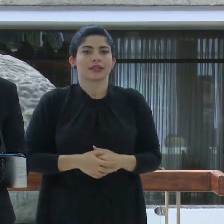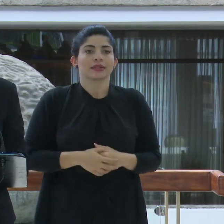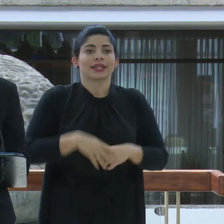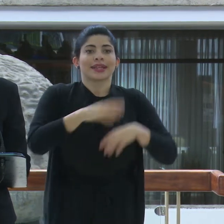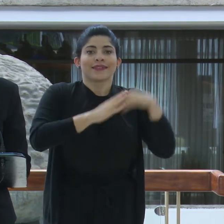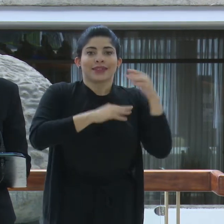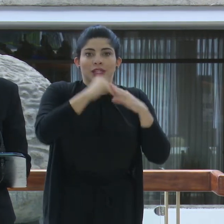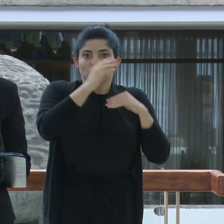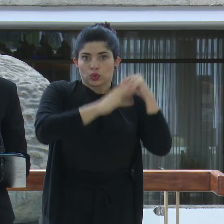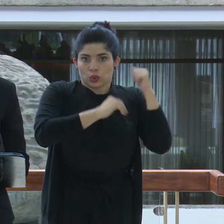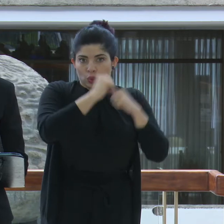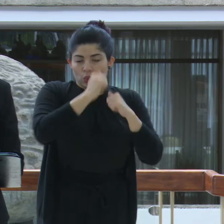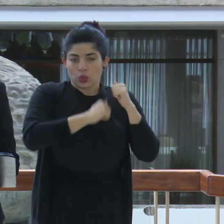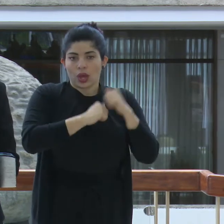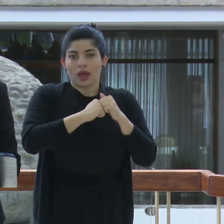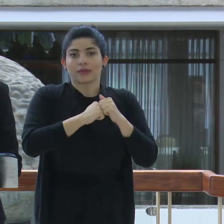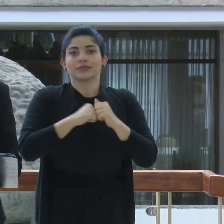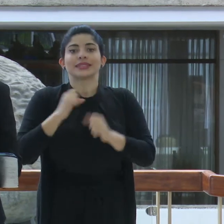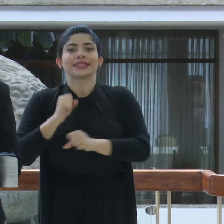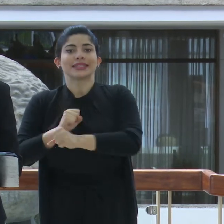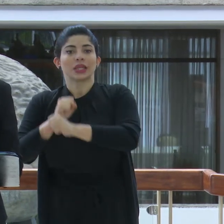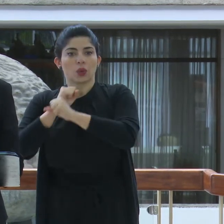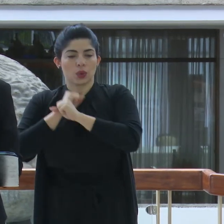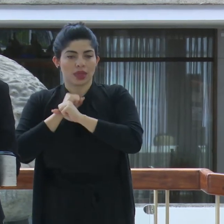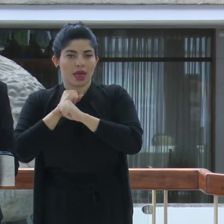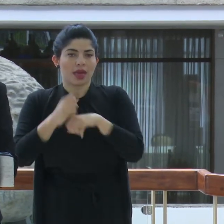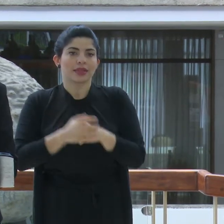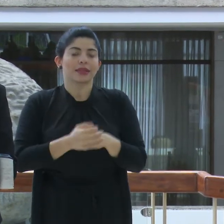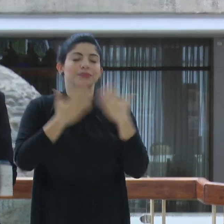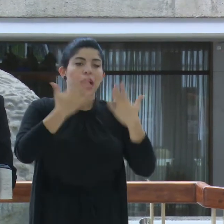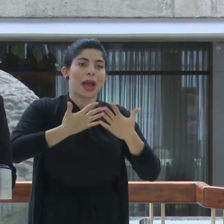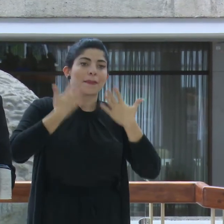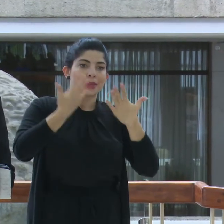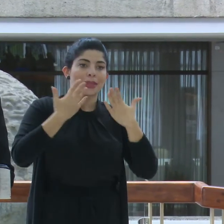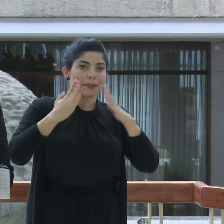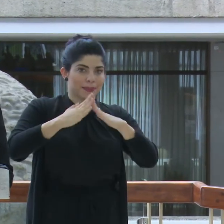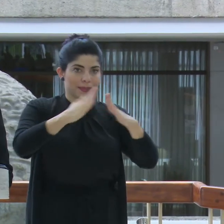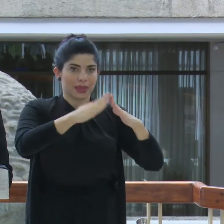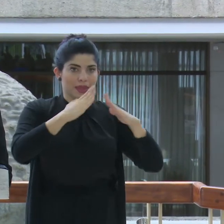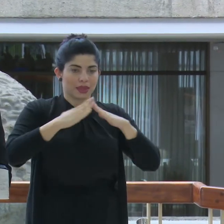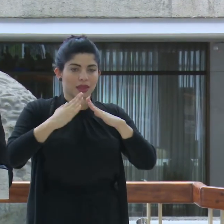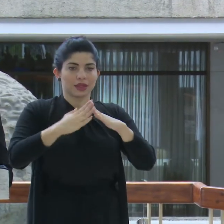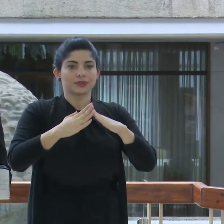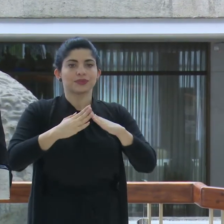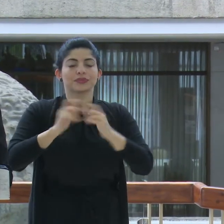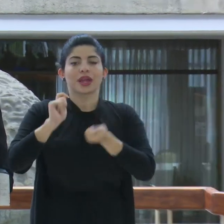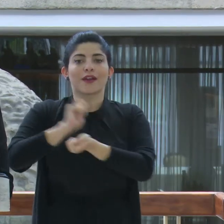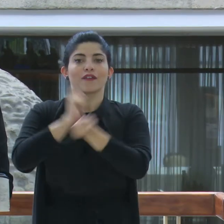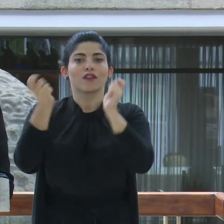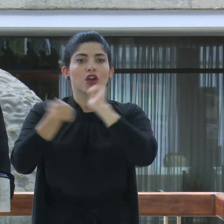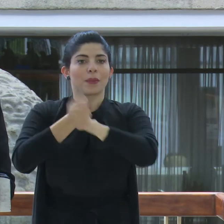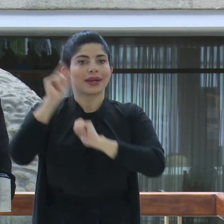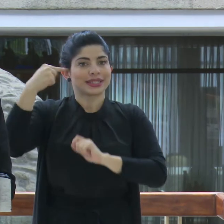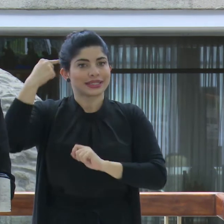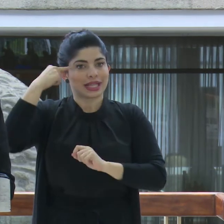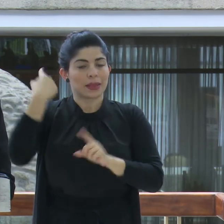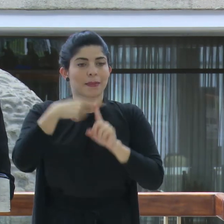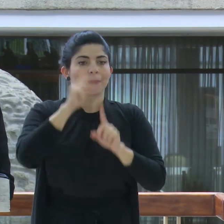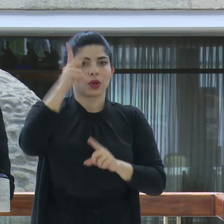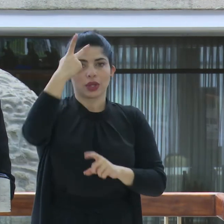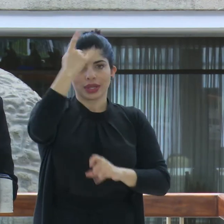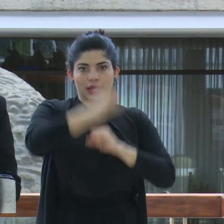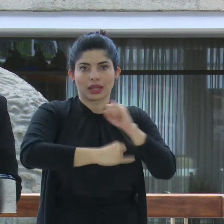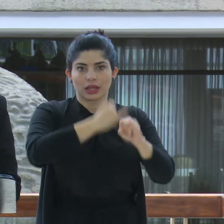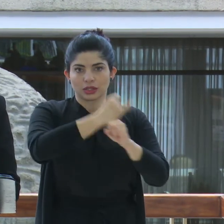infraestructura, seguridad, ambiente y vivienda, reforma del estado y política